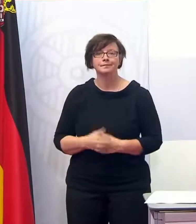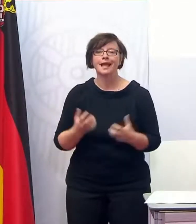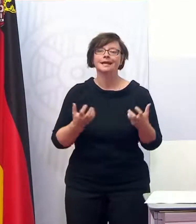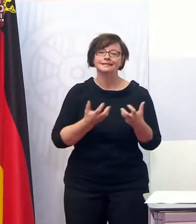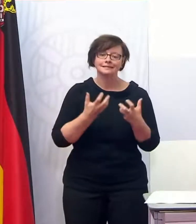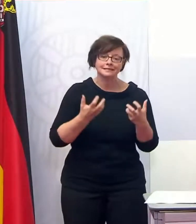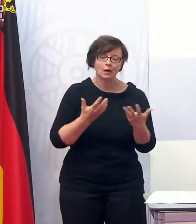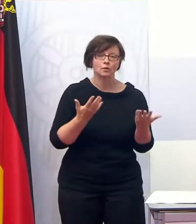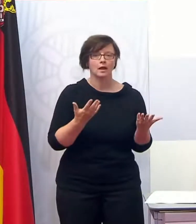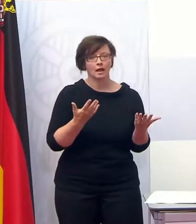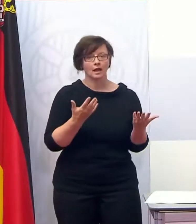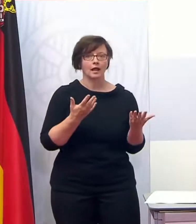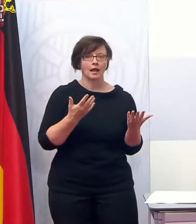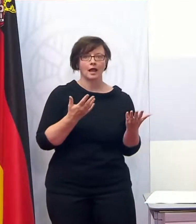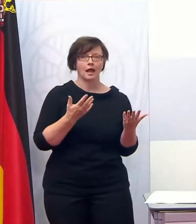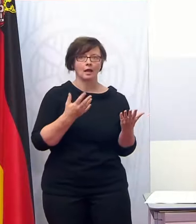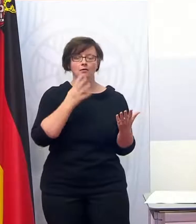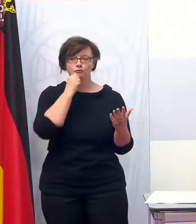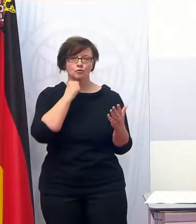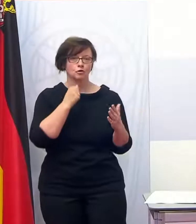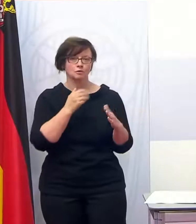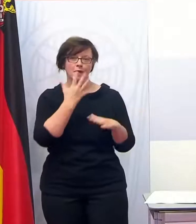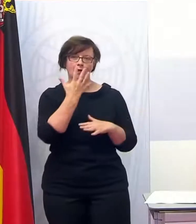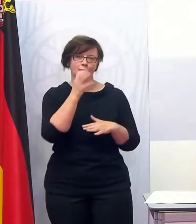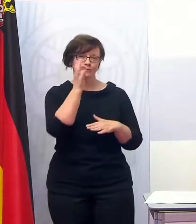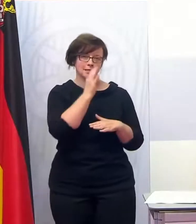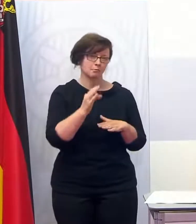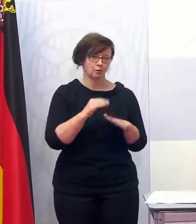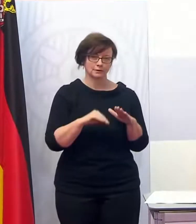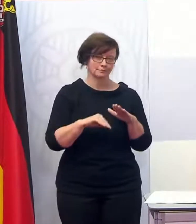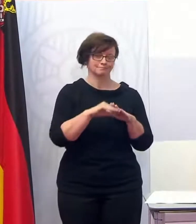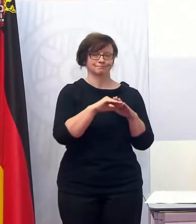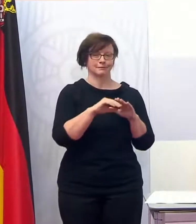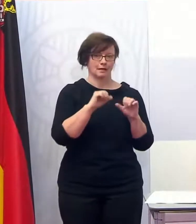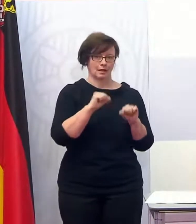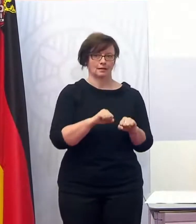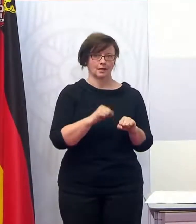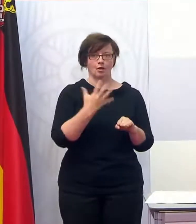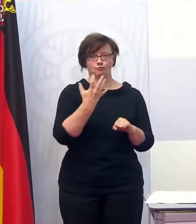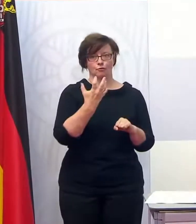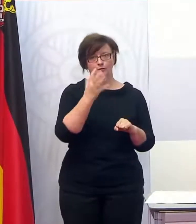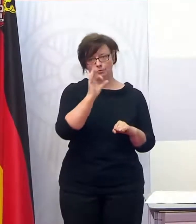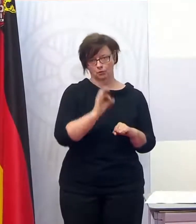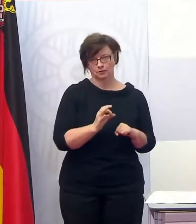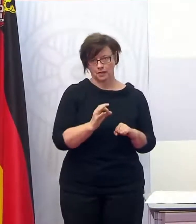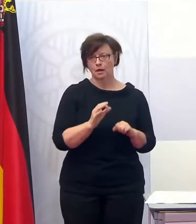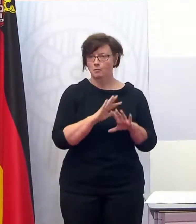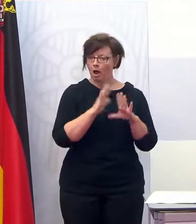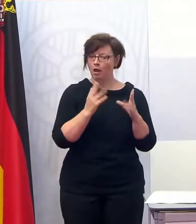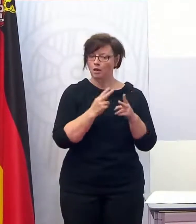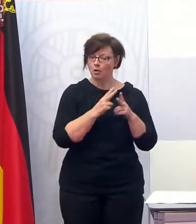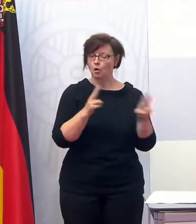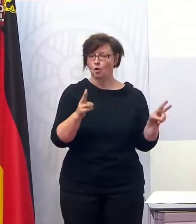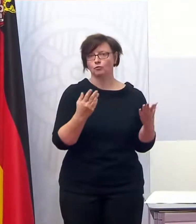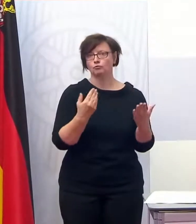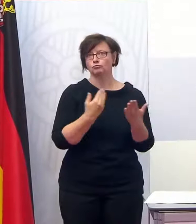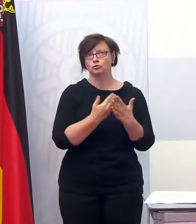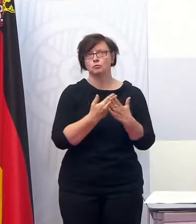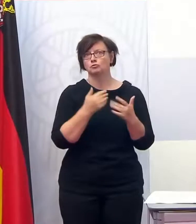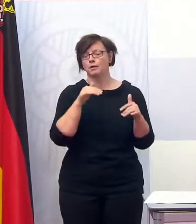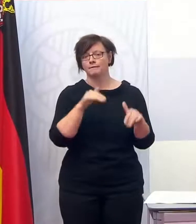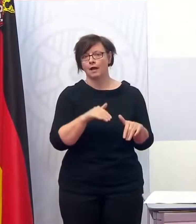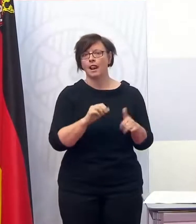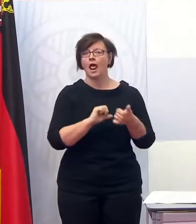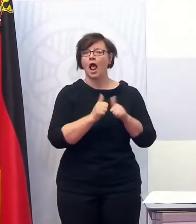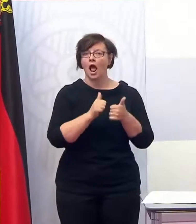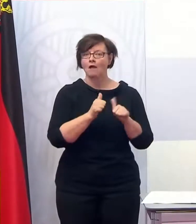Saunen würden wir mit einer Kapazitätsbeschränkung auf 50 Prozent eine generelle Öffnung vorsehen. Also es gibt zum Beispiel häufig Fälle, da hat auch